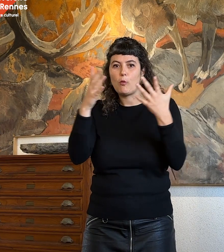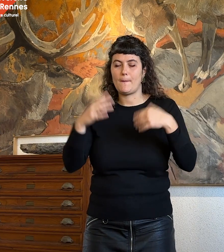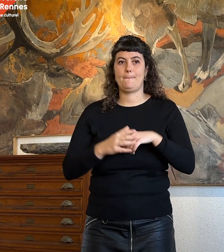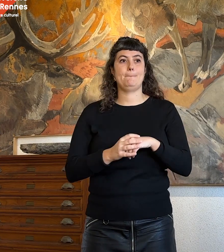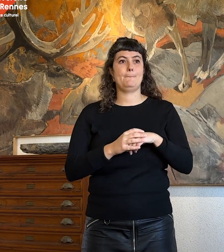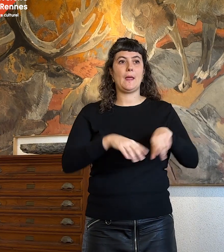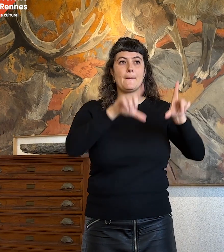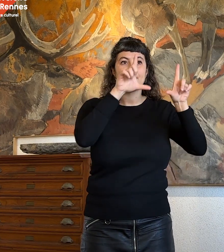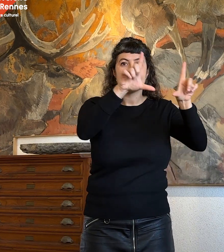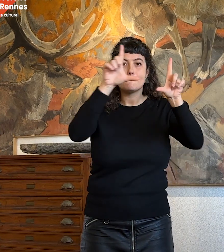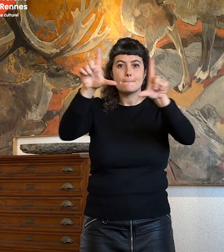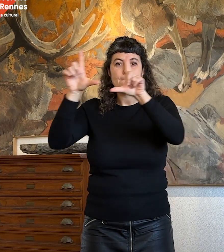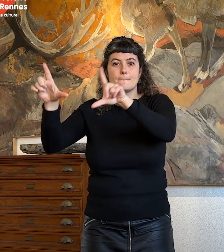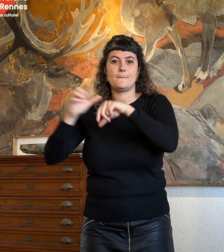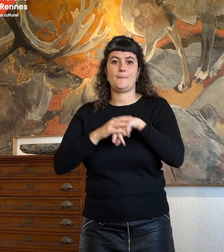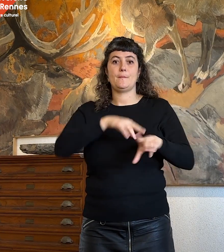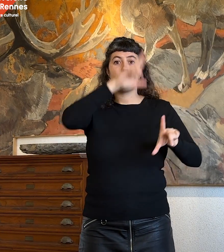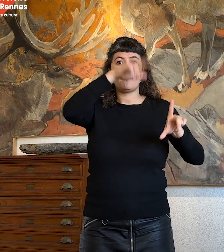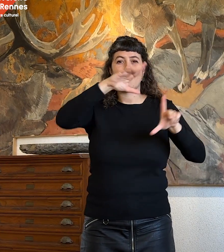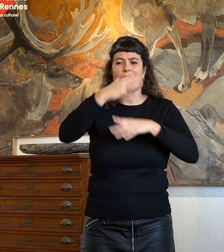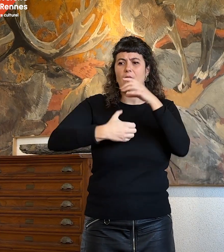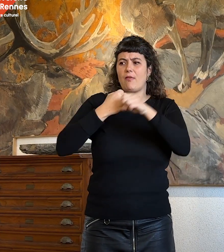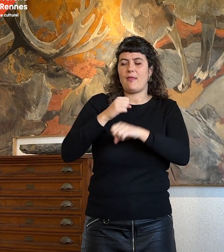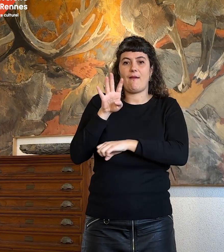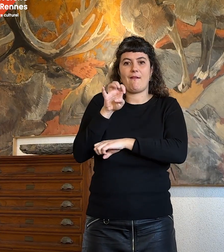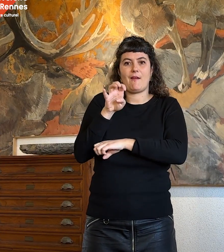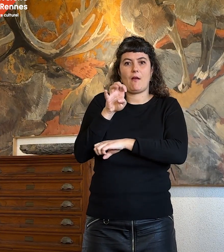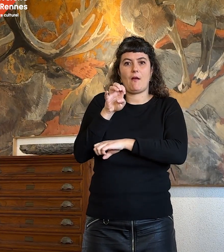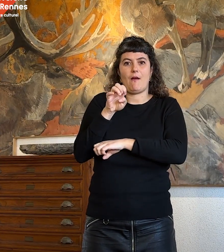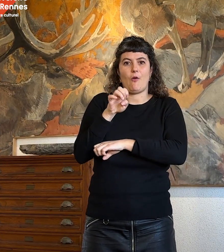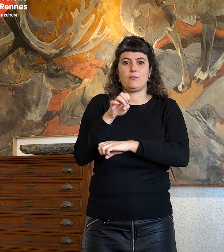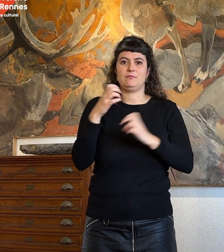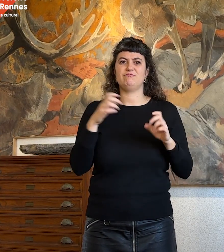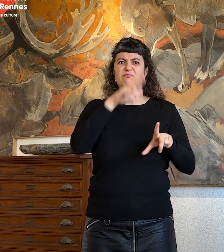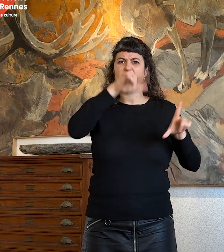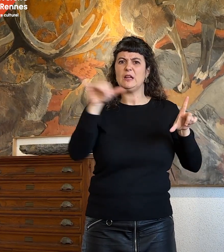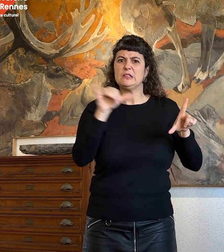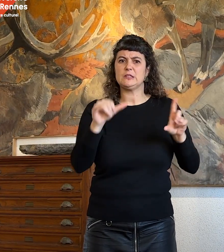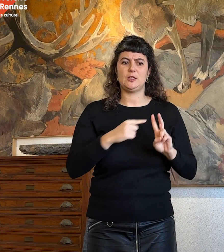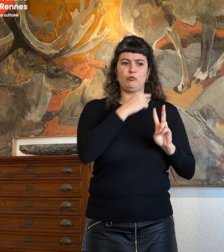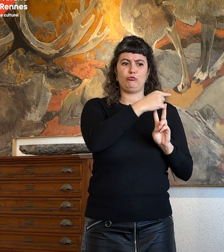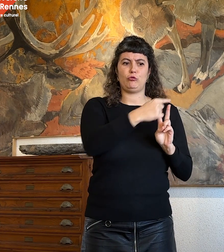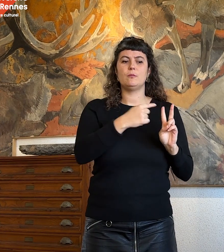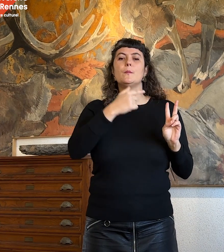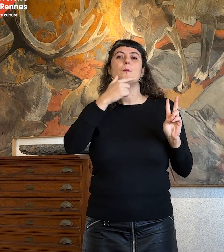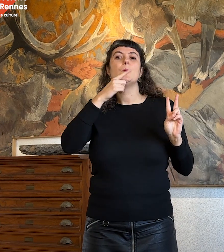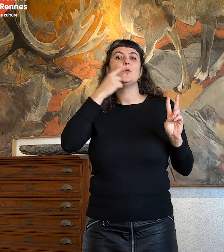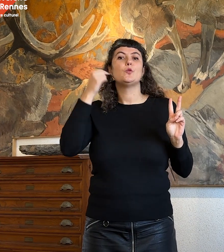peintes dans les années 1940 par Mathurin-Méheu et Yvonne-Jean Affen.